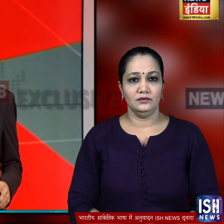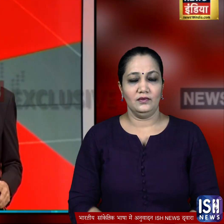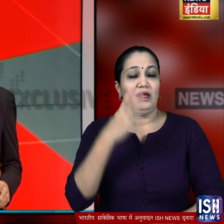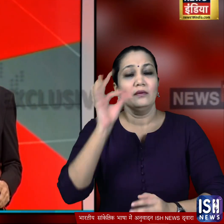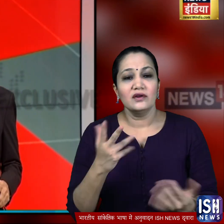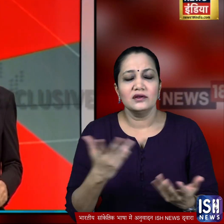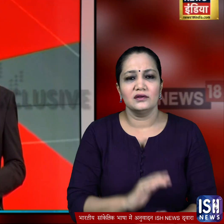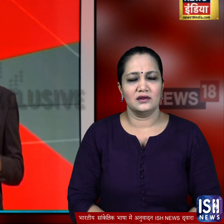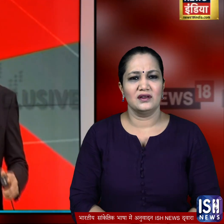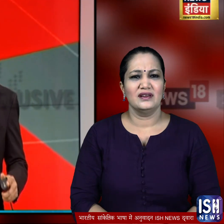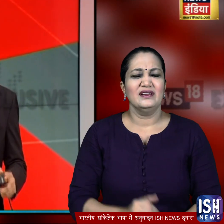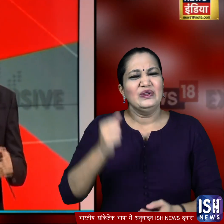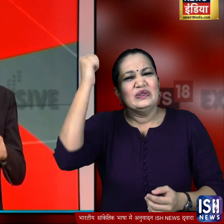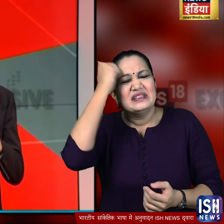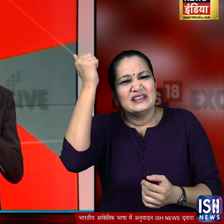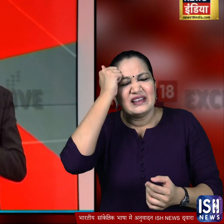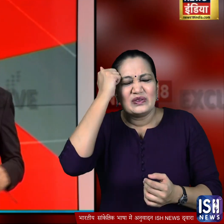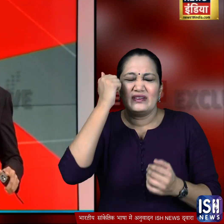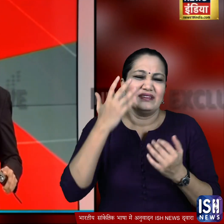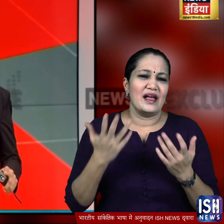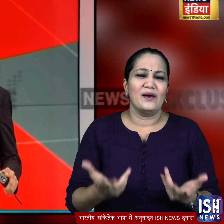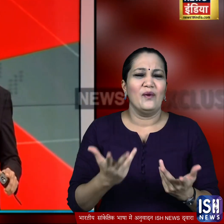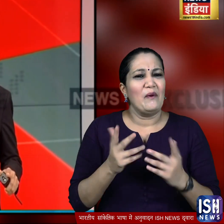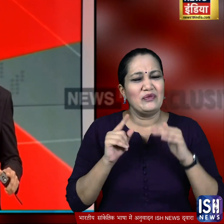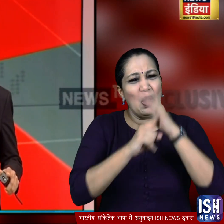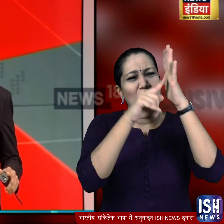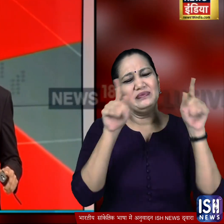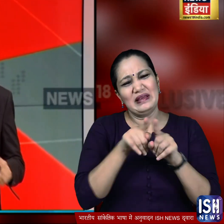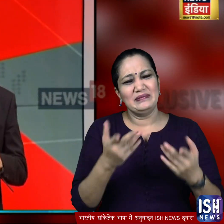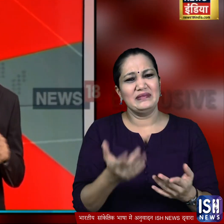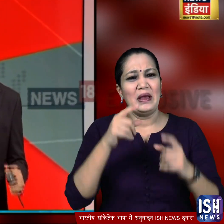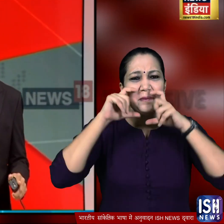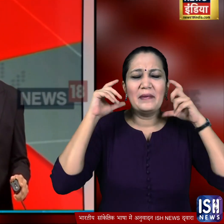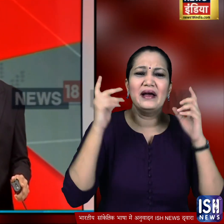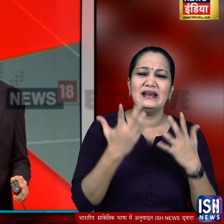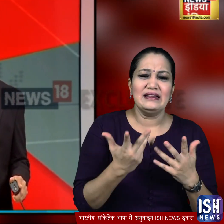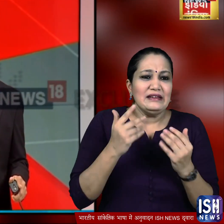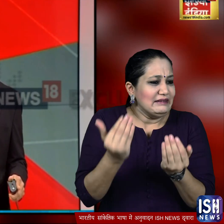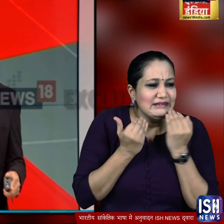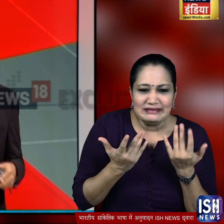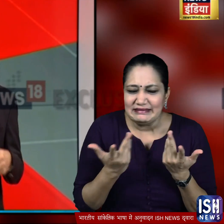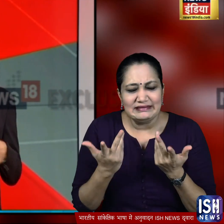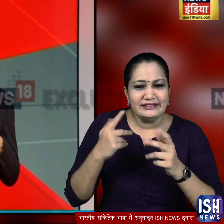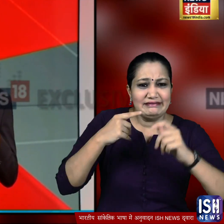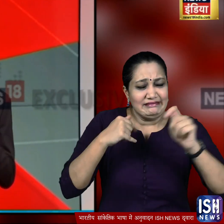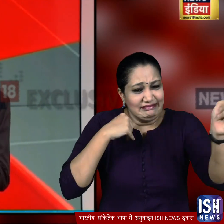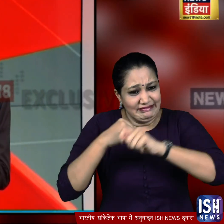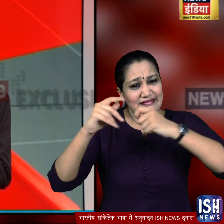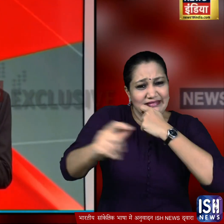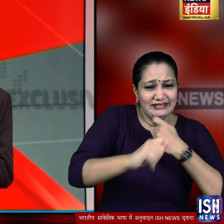कि जाहिल पन के इससे बड़ी मिसाल कुछ नहीं हो सकते है कि मास्क लगाने से बचने के लिए कोई अपने हाथों में कील ठोक डाले